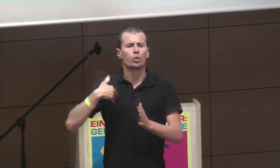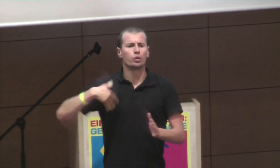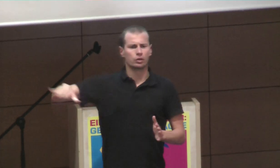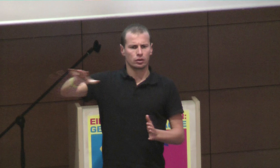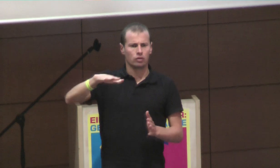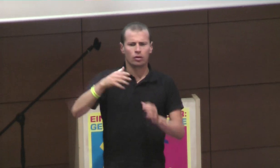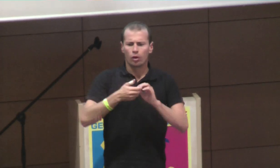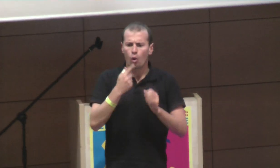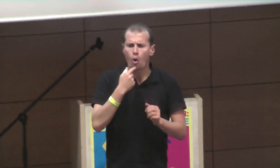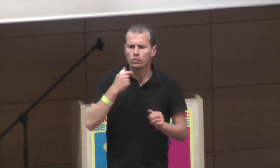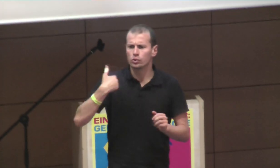ähm, ähm,